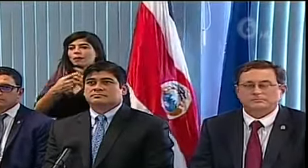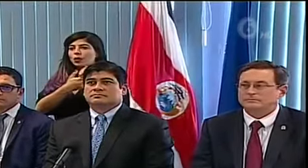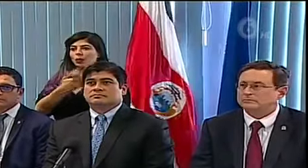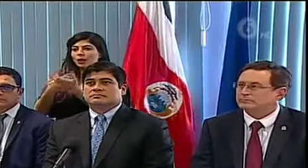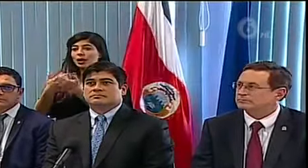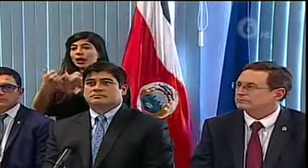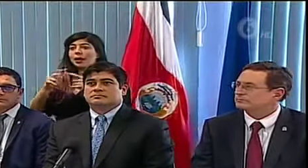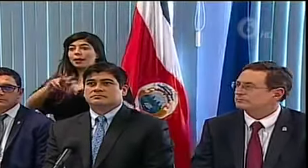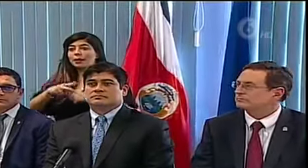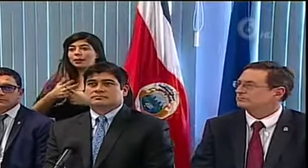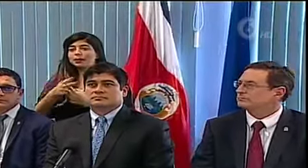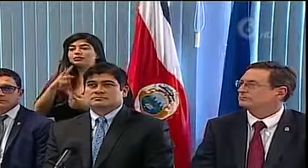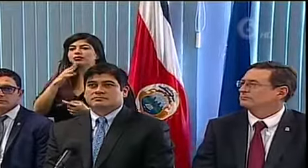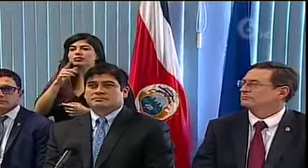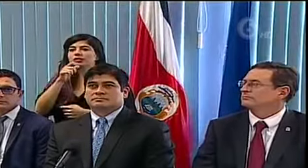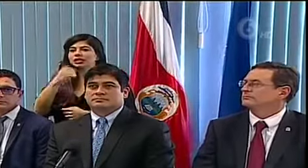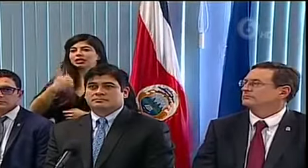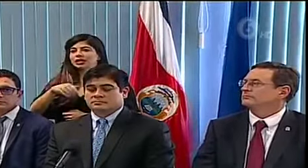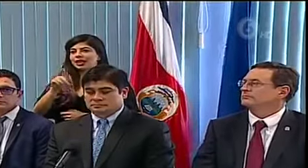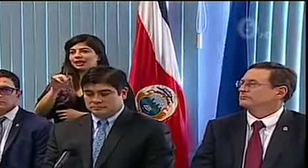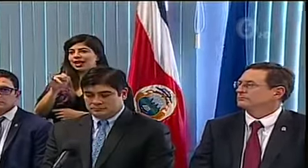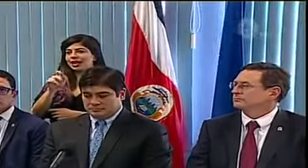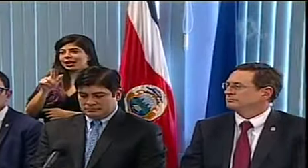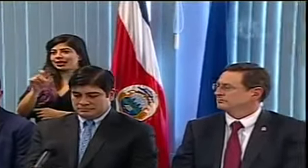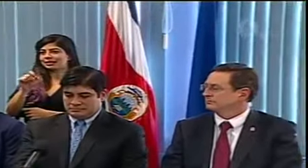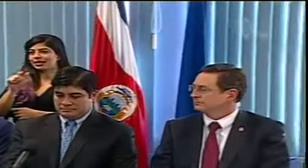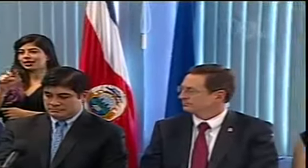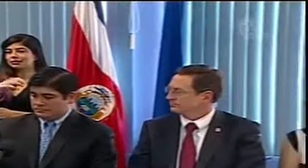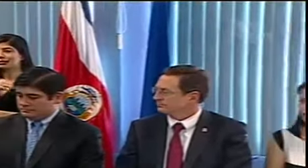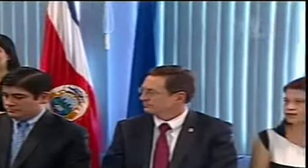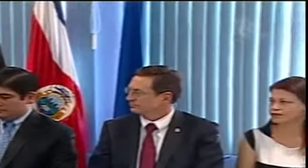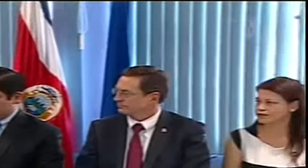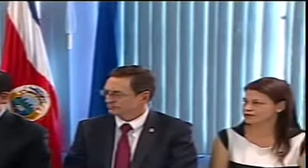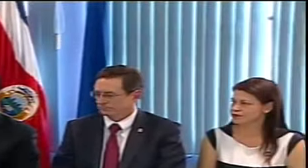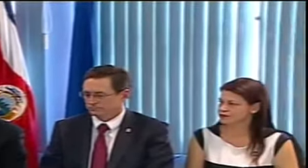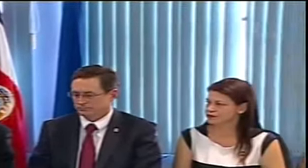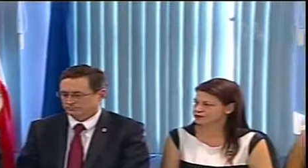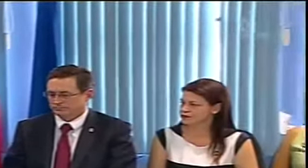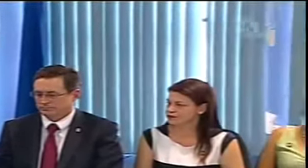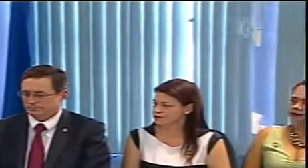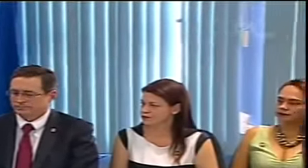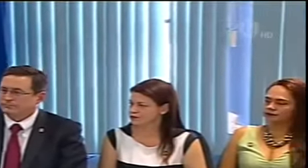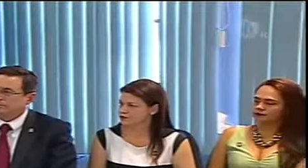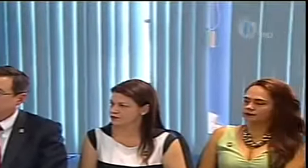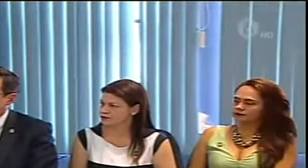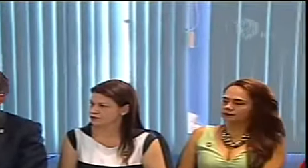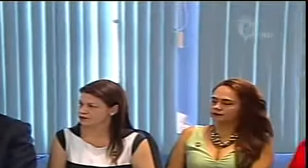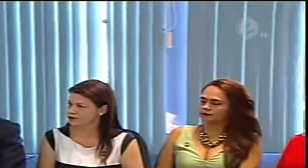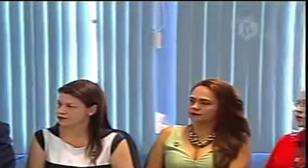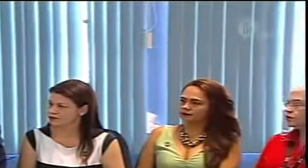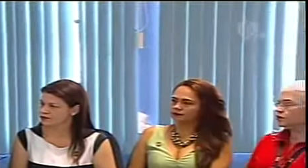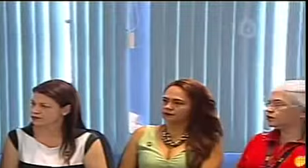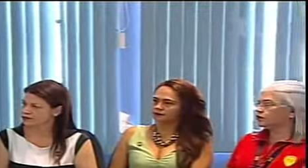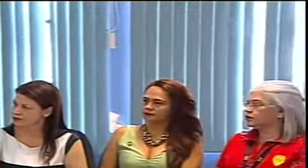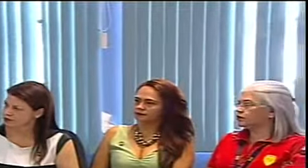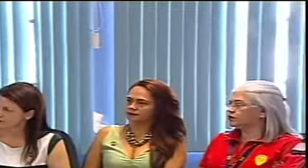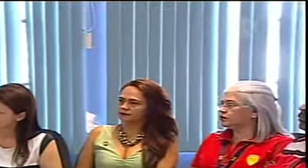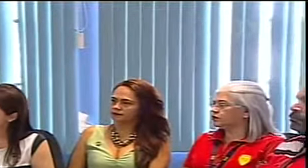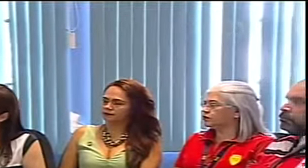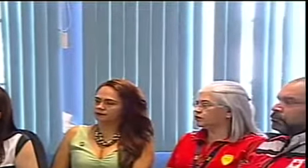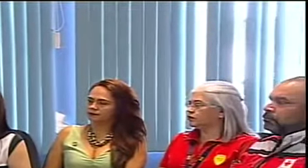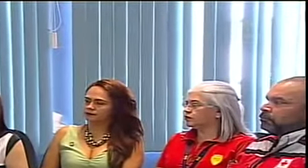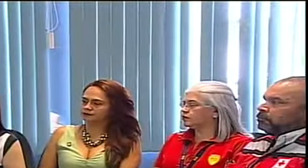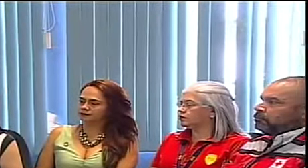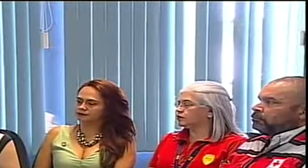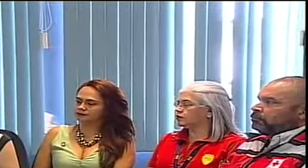actualizar los datos y en este momento el ministro de salud, Daniel Salas, dará las declaraciones al respecto. Escuchemos.